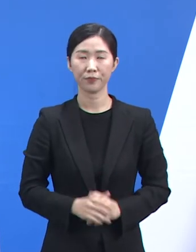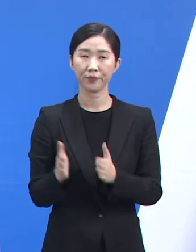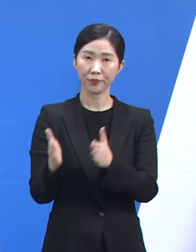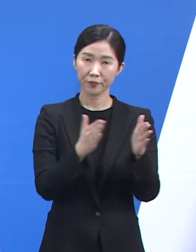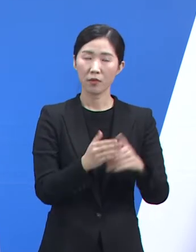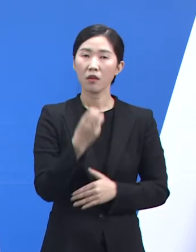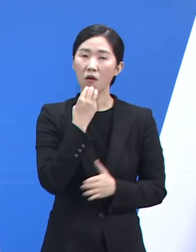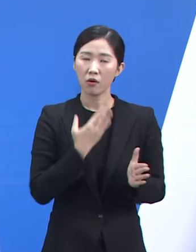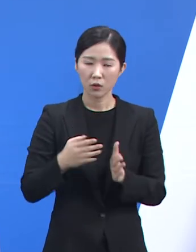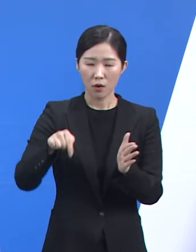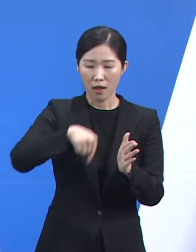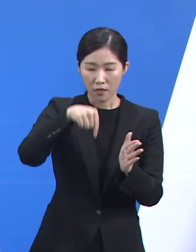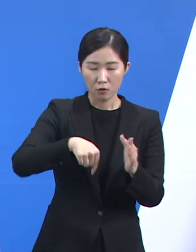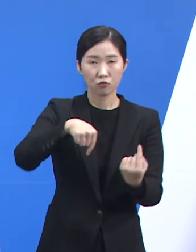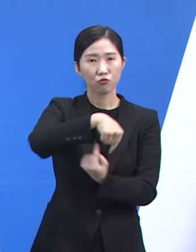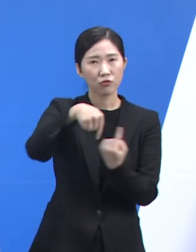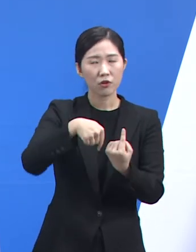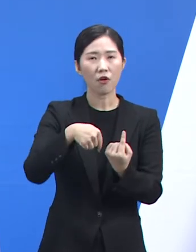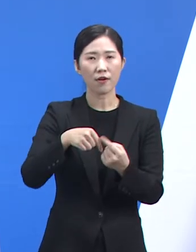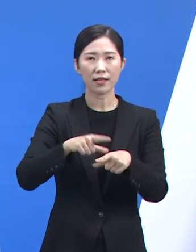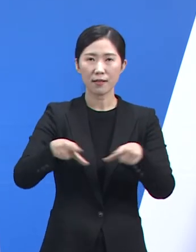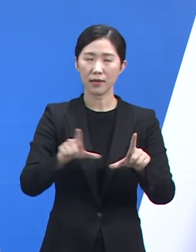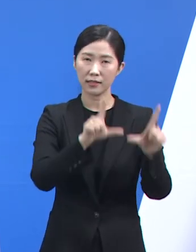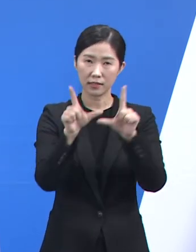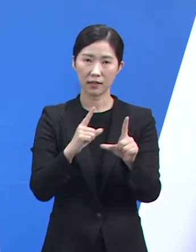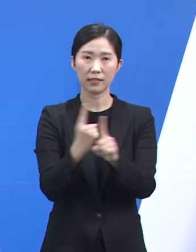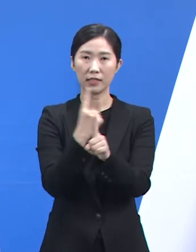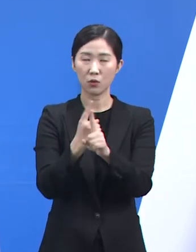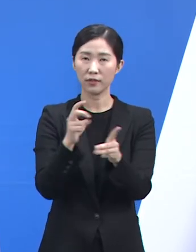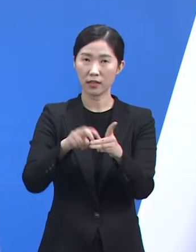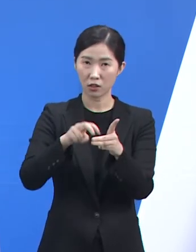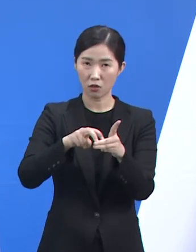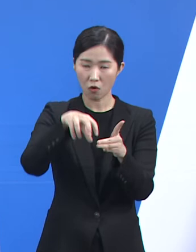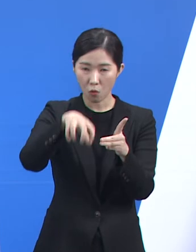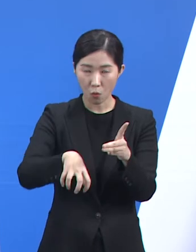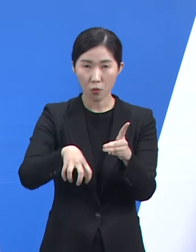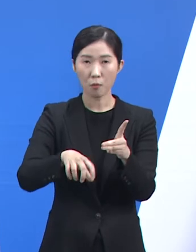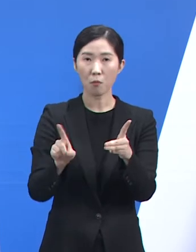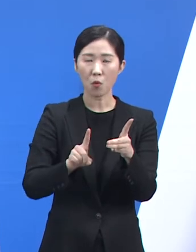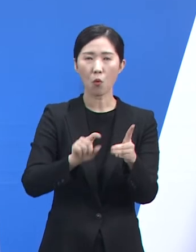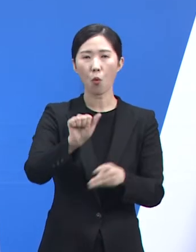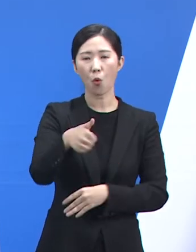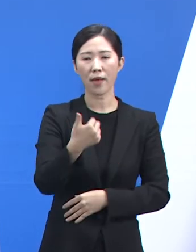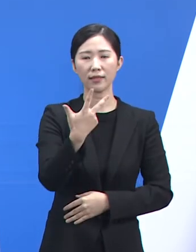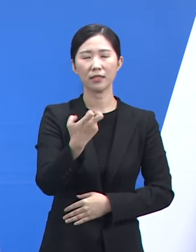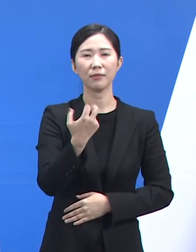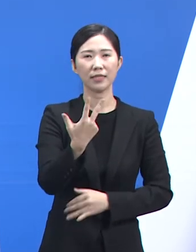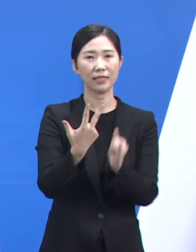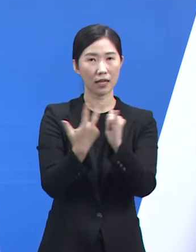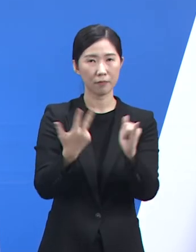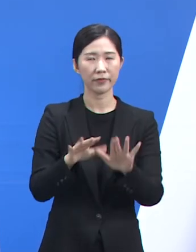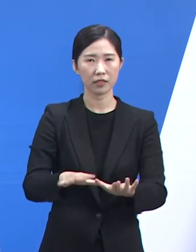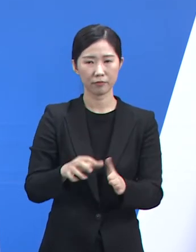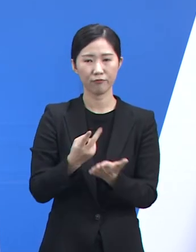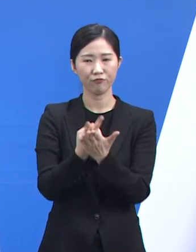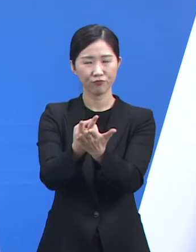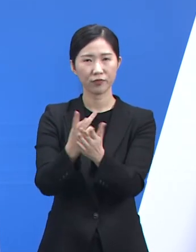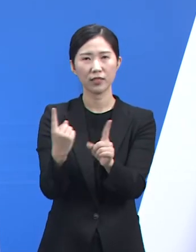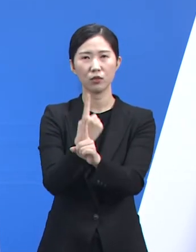그리고 경기도에서 운영하는 총계난기 생활치료센터에는 3월 14일 18시 기준 577명이 입소해 있습니다.